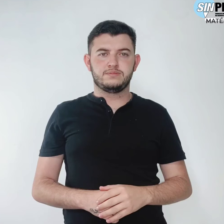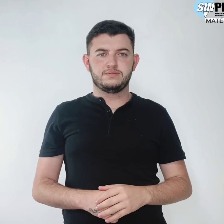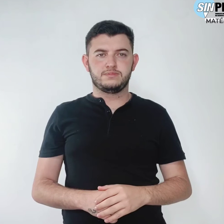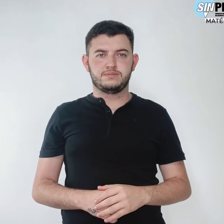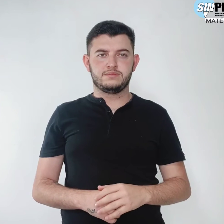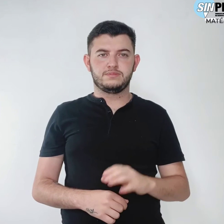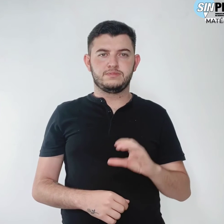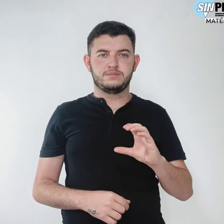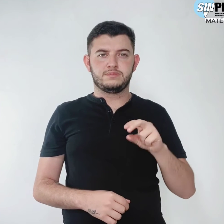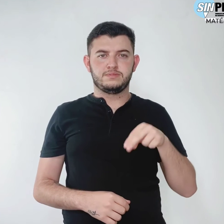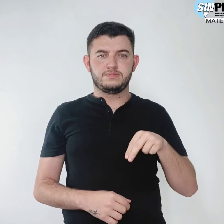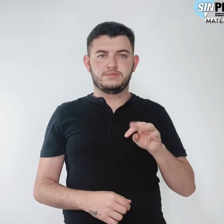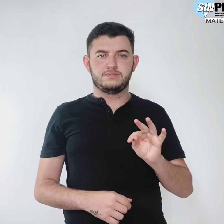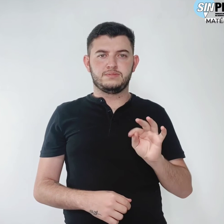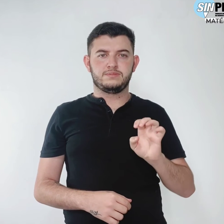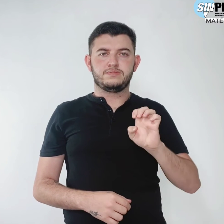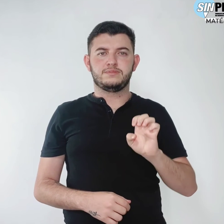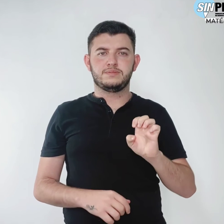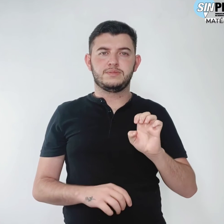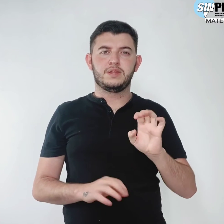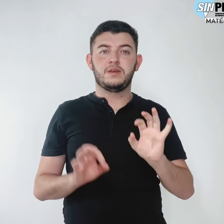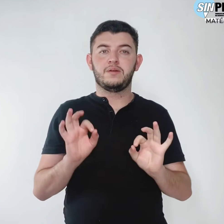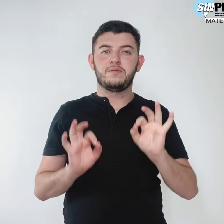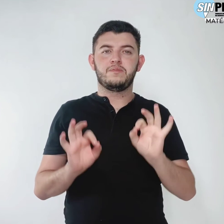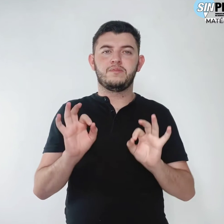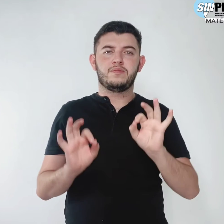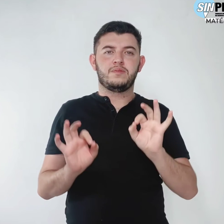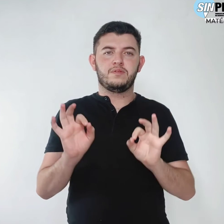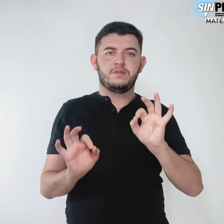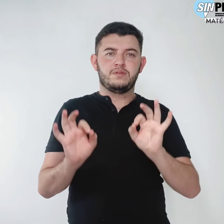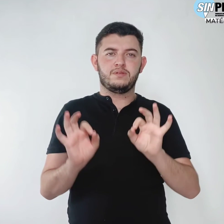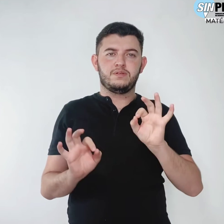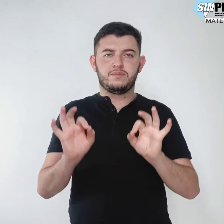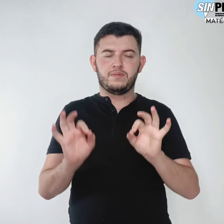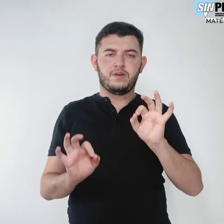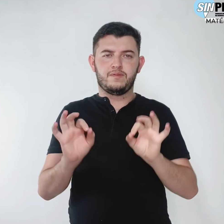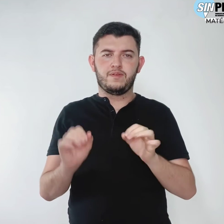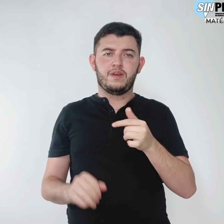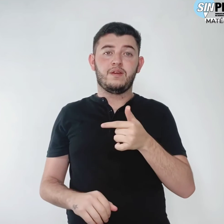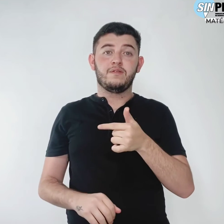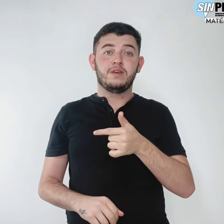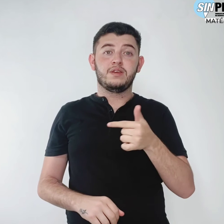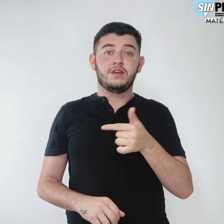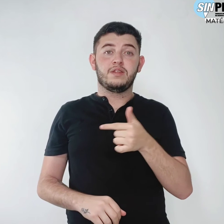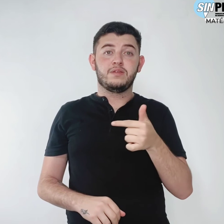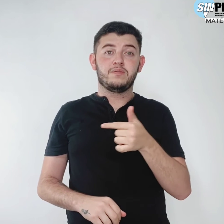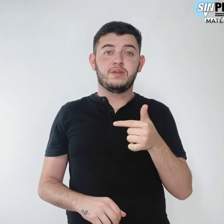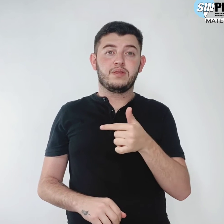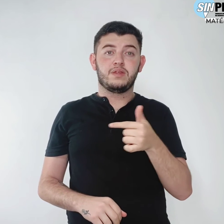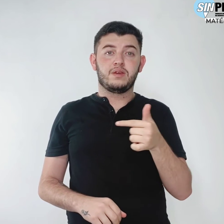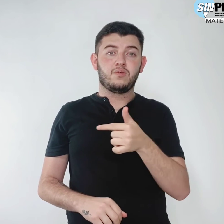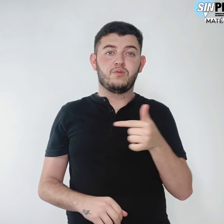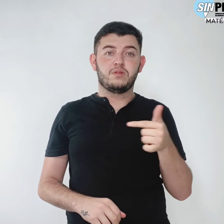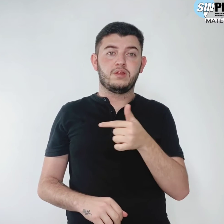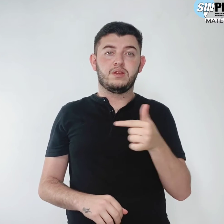CNTE promove a 22ª Semana Nacional em